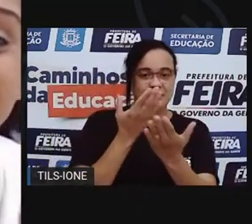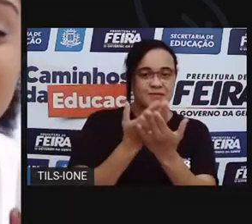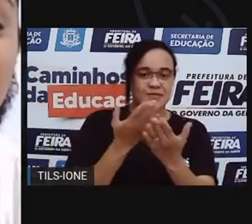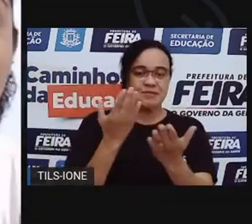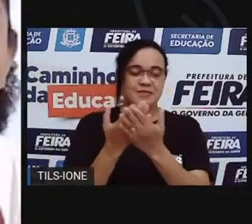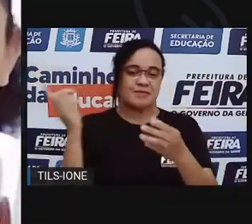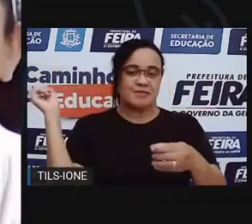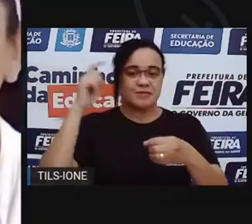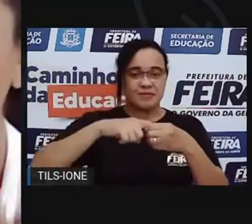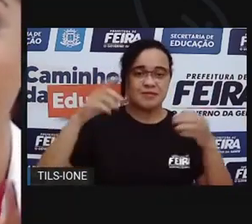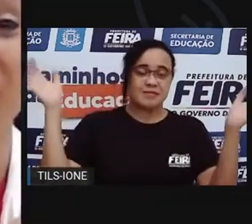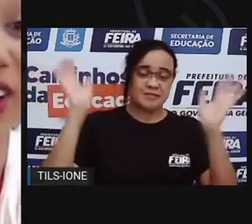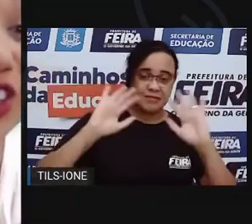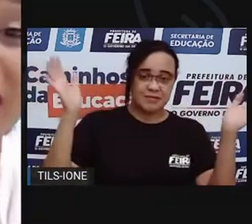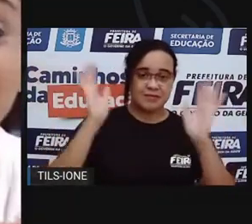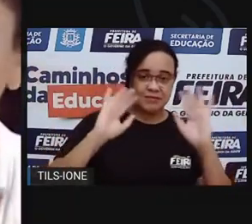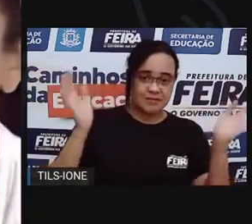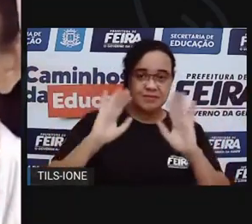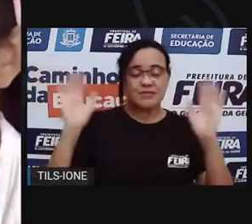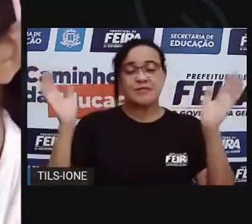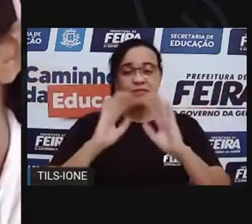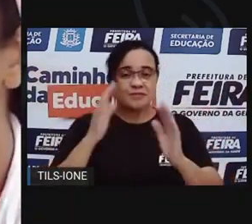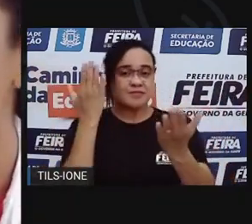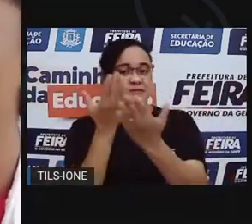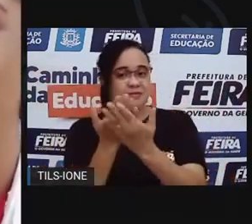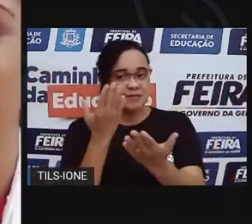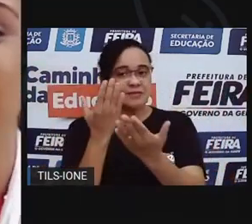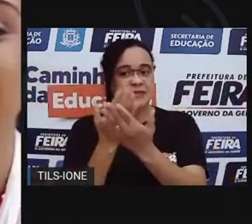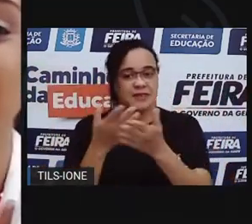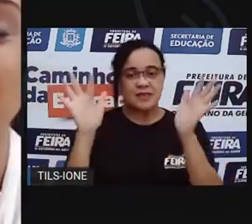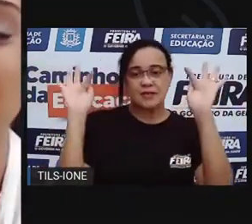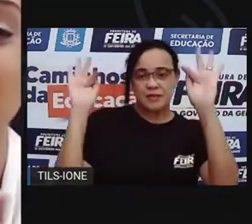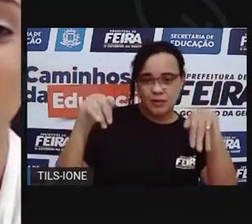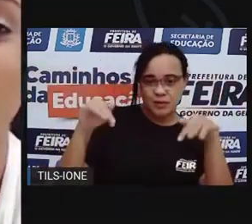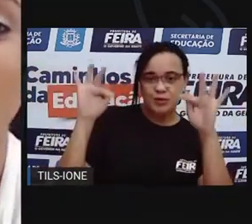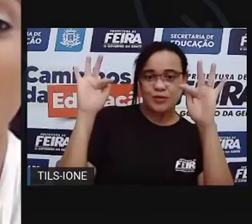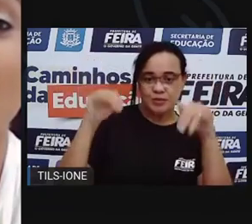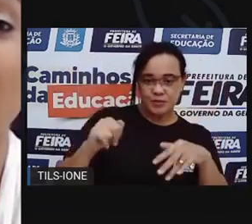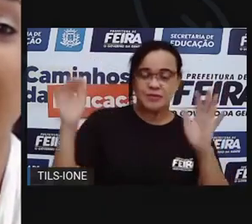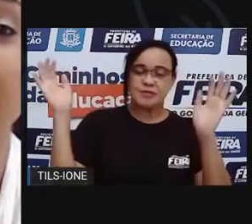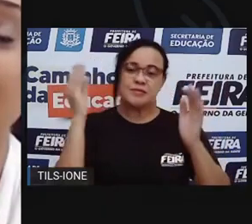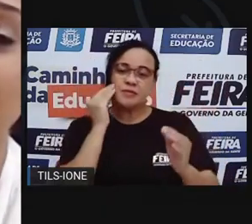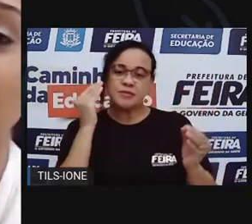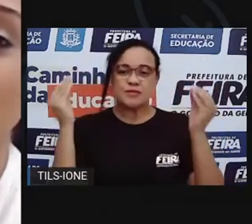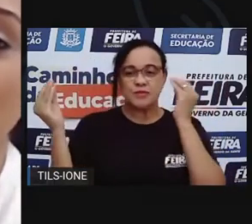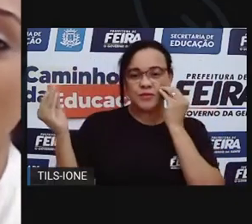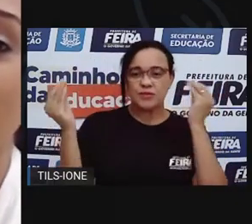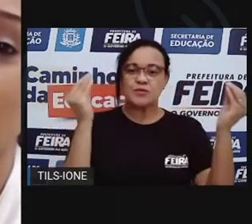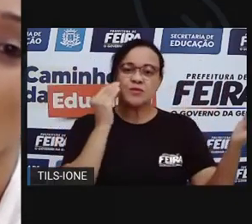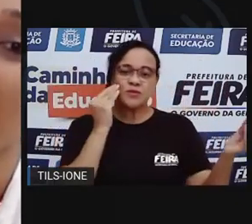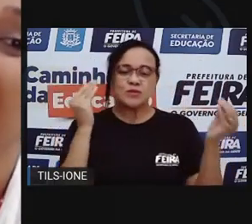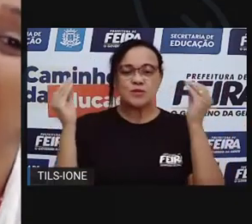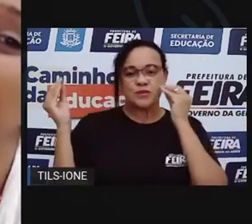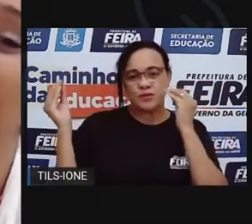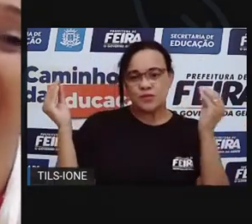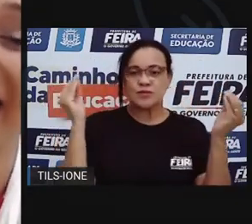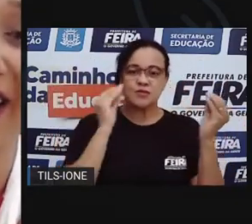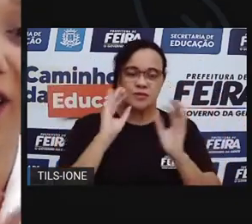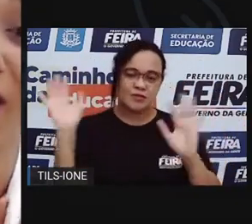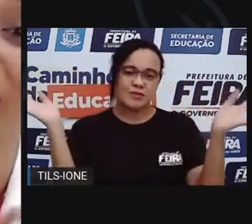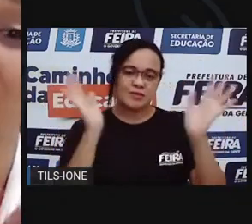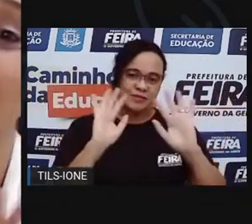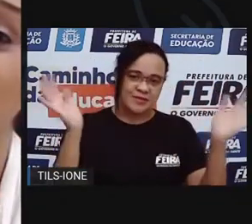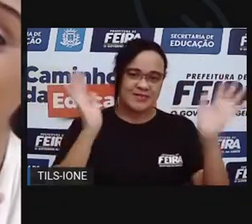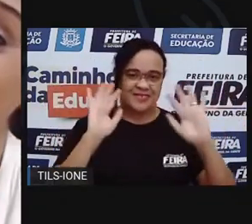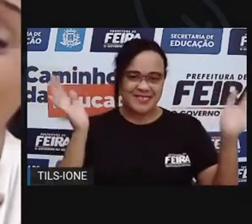volto. Tchau, tchau, eu já vou. Nossa aula terminou. Um beijinho. E até